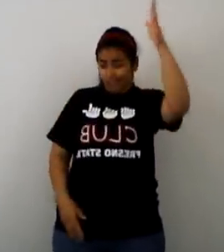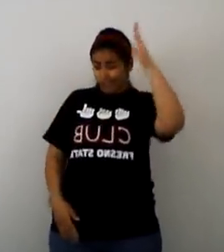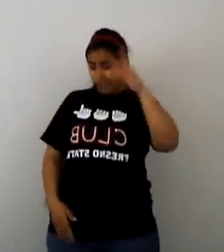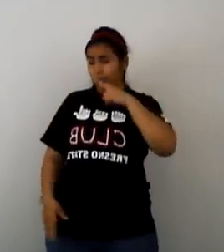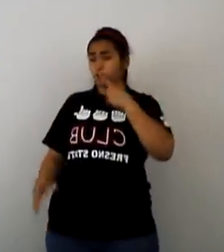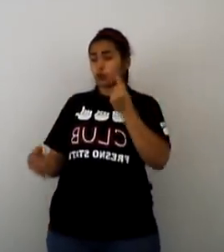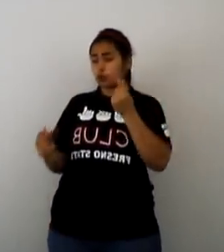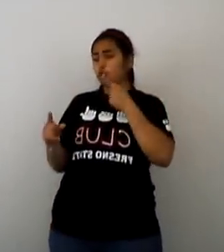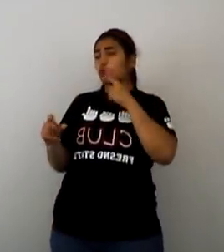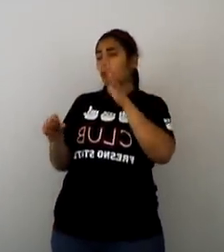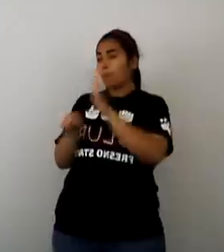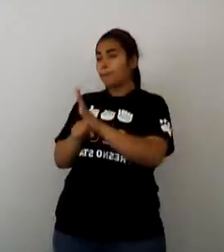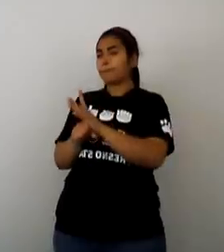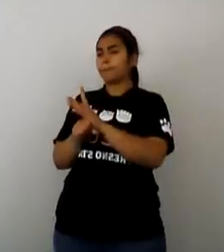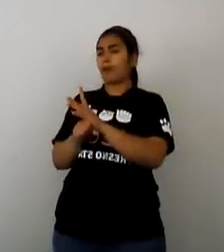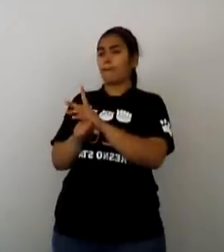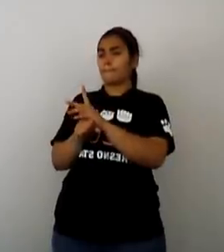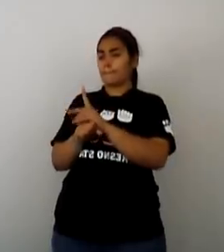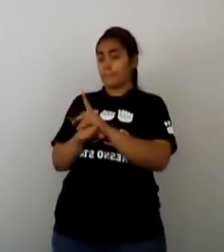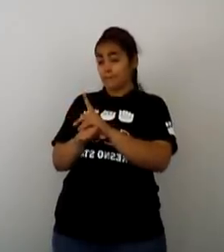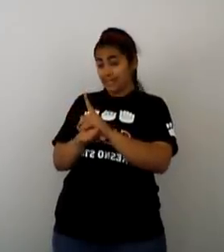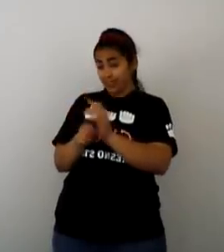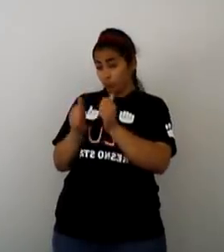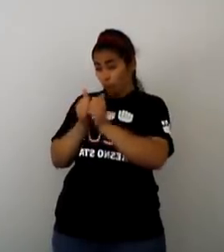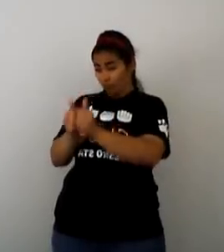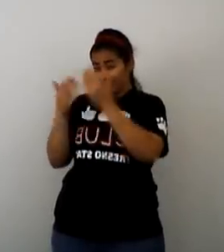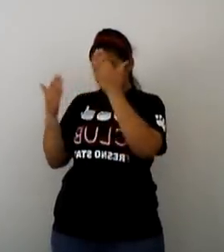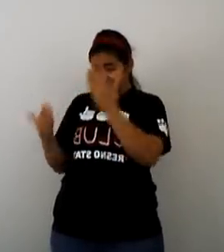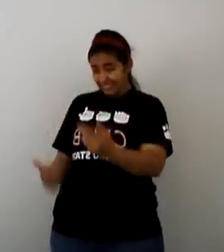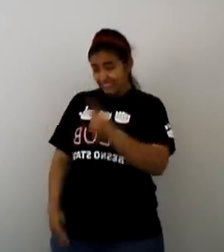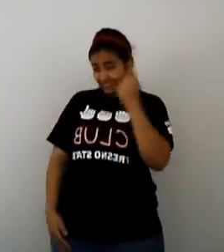sobrepasa todo entendimiento Y hoy nos dice, estoy aquí